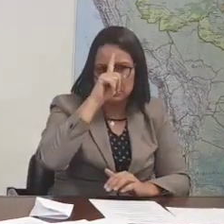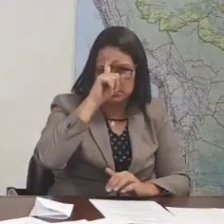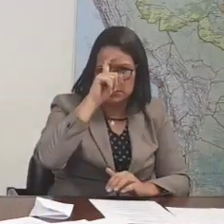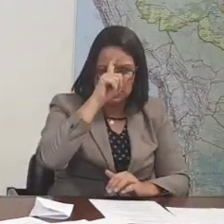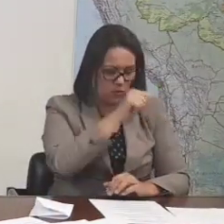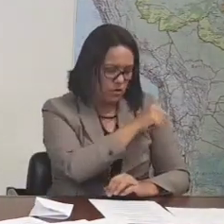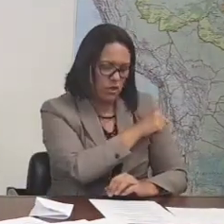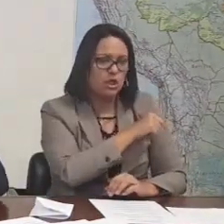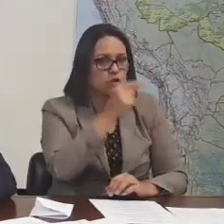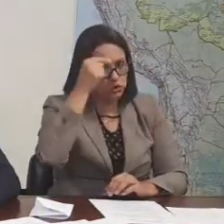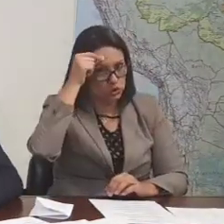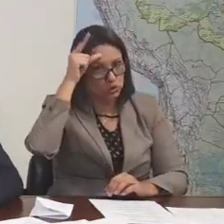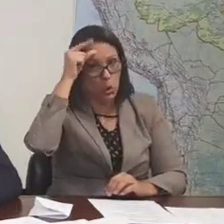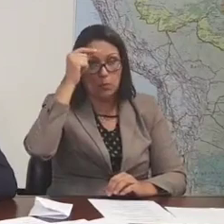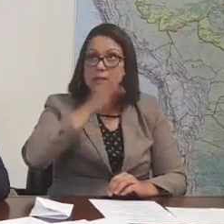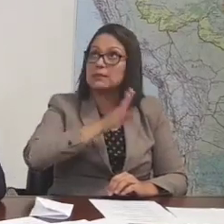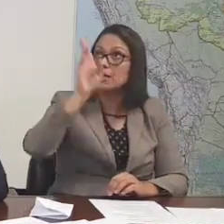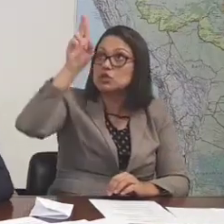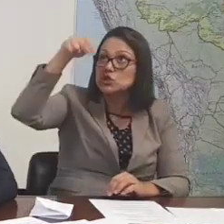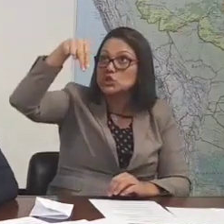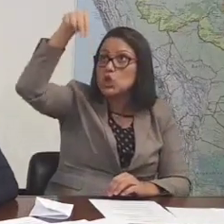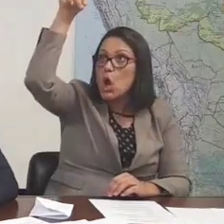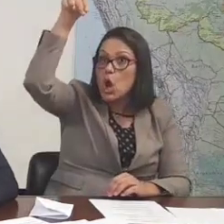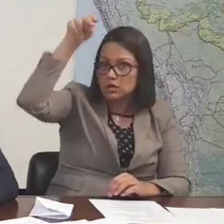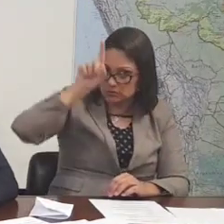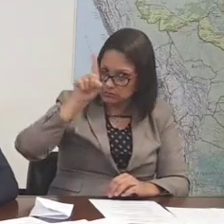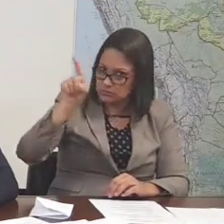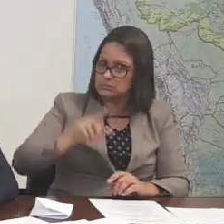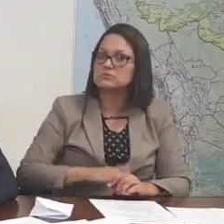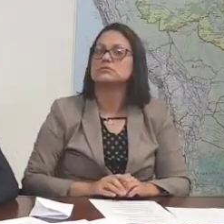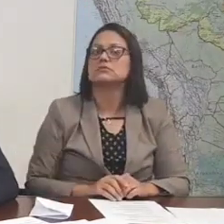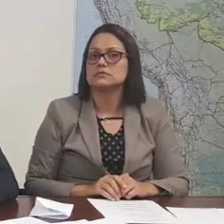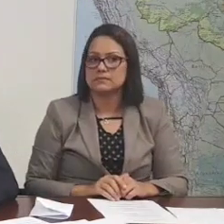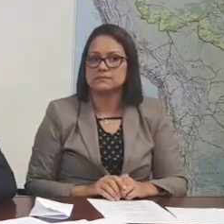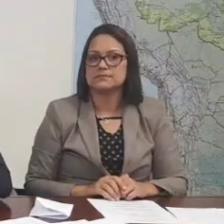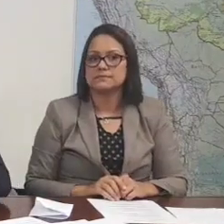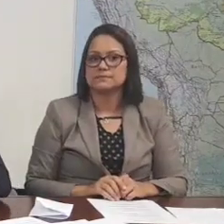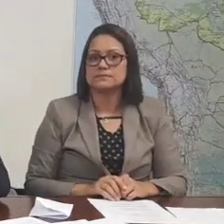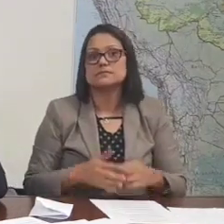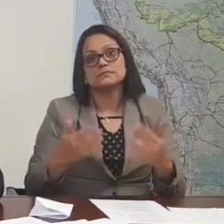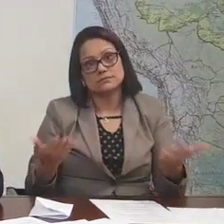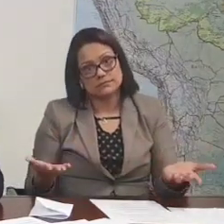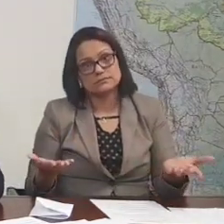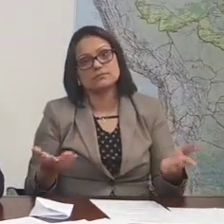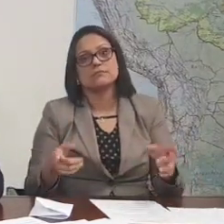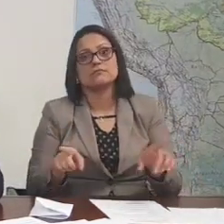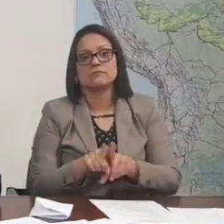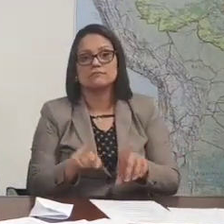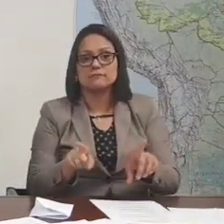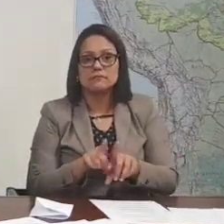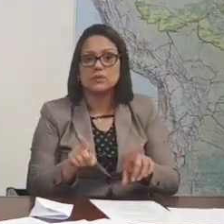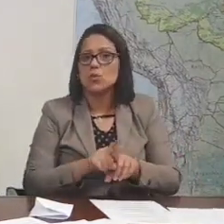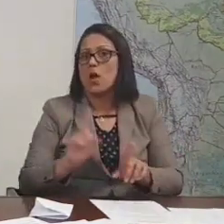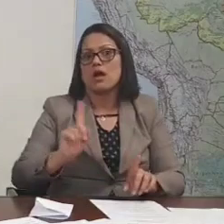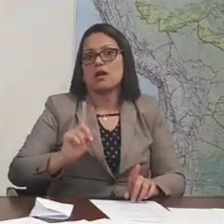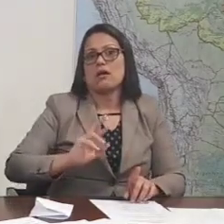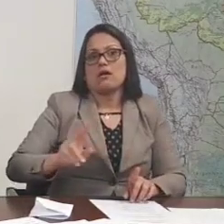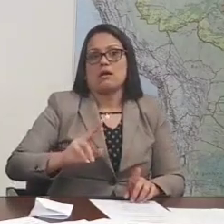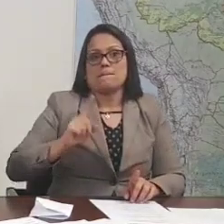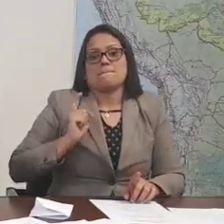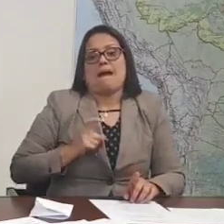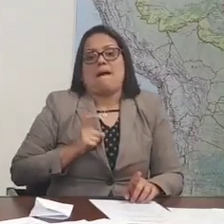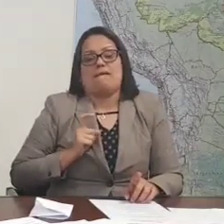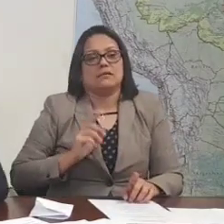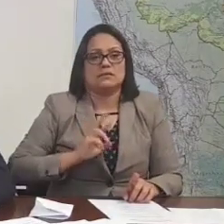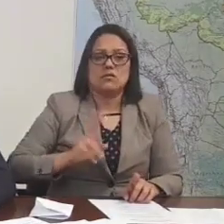de Janeiro, fiquei sabendo, também no Norte. Normalmente de noite, se realizar, para ver como que está funcionando. Não, não é para maldade, não, é para